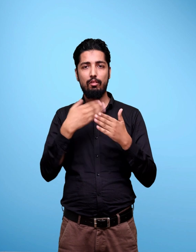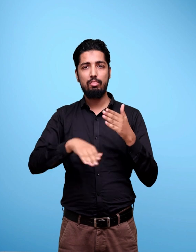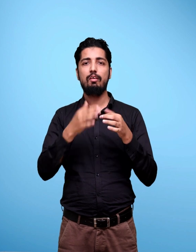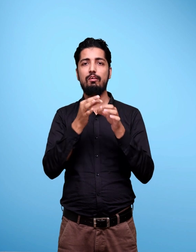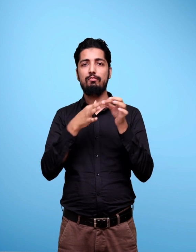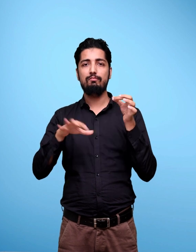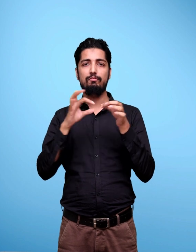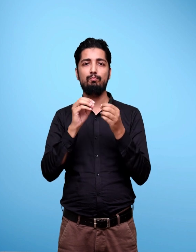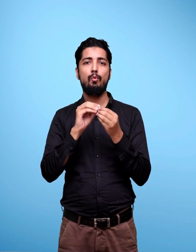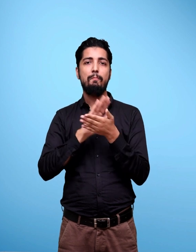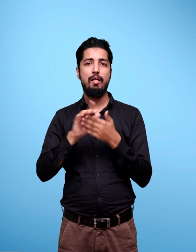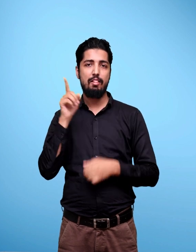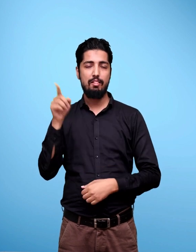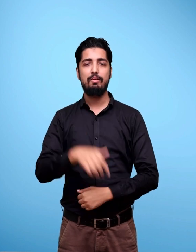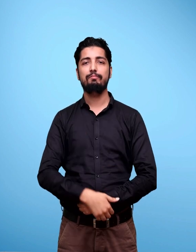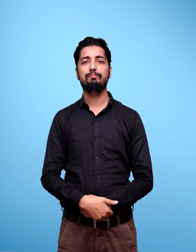Committee